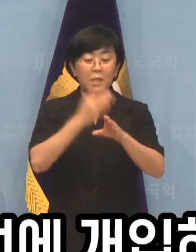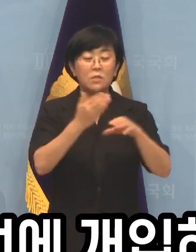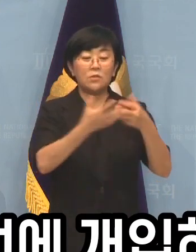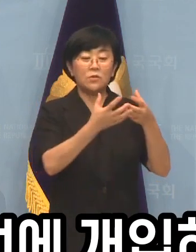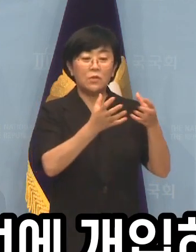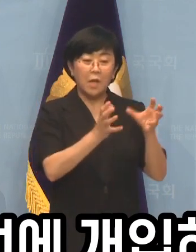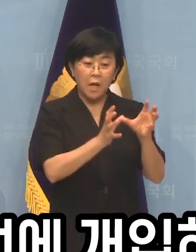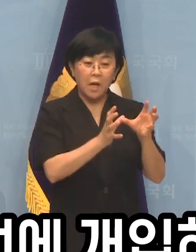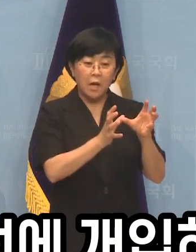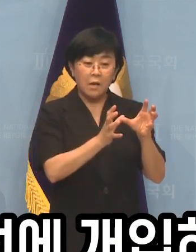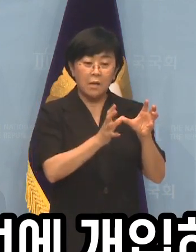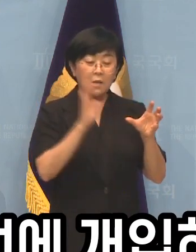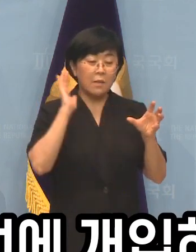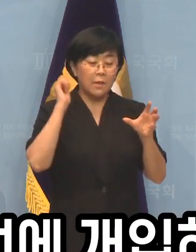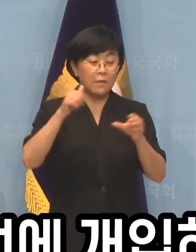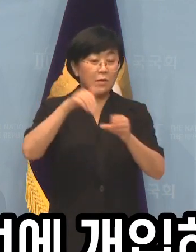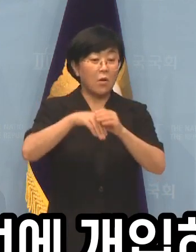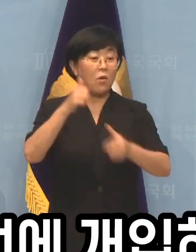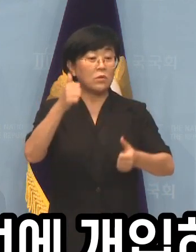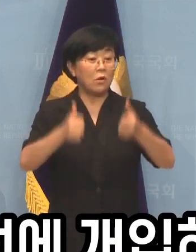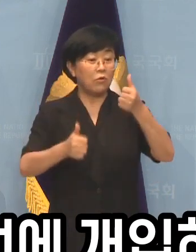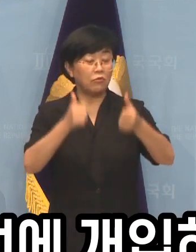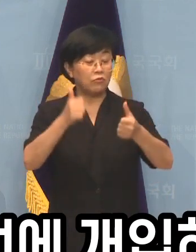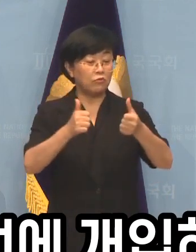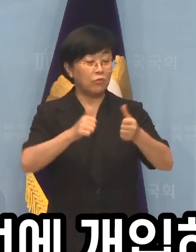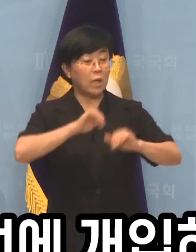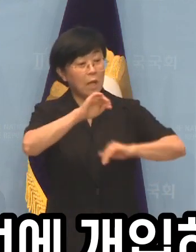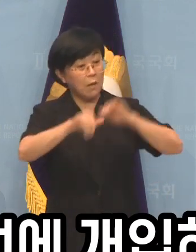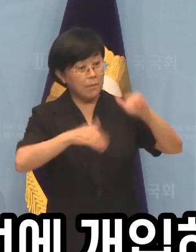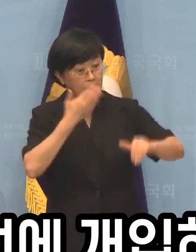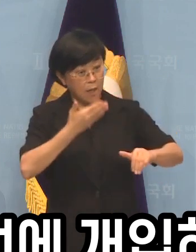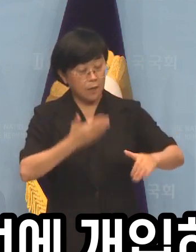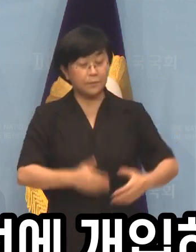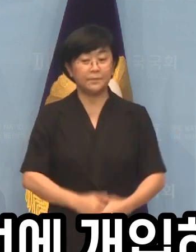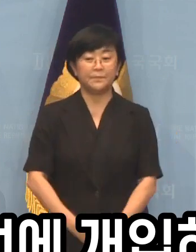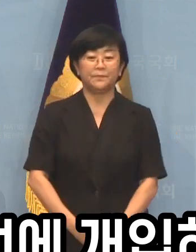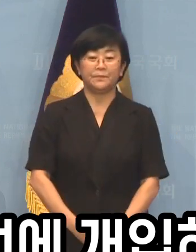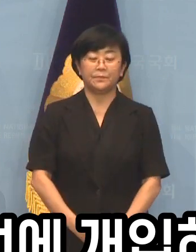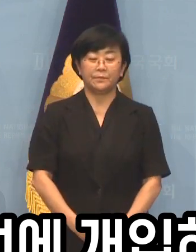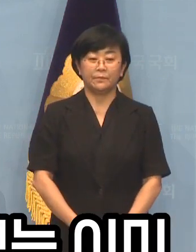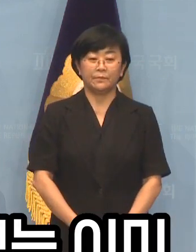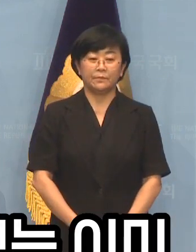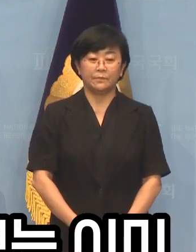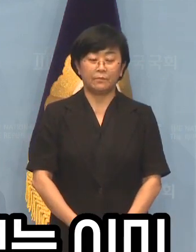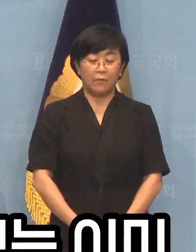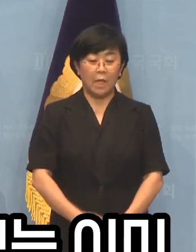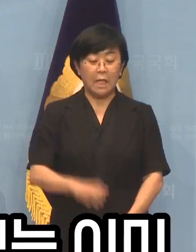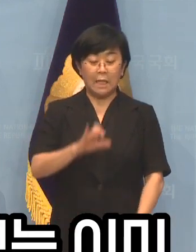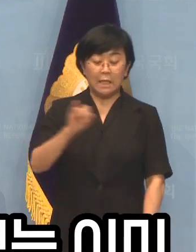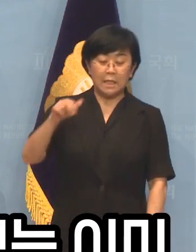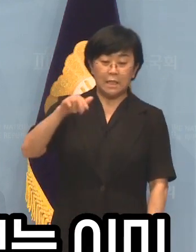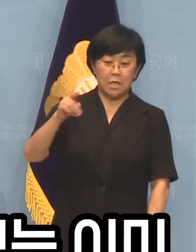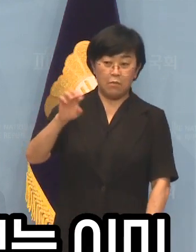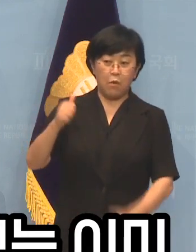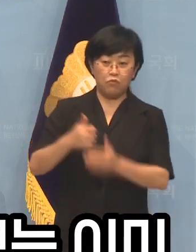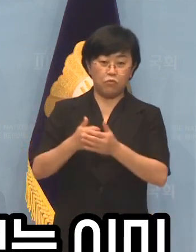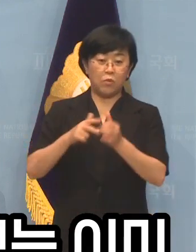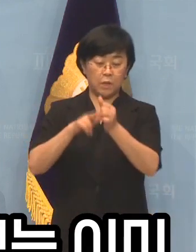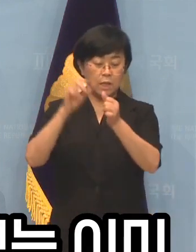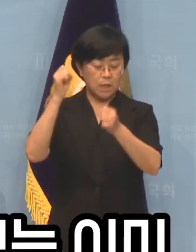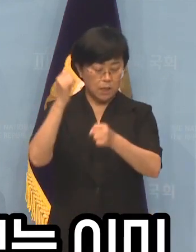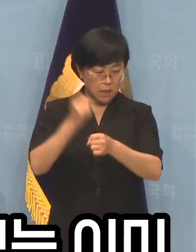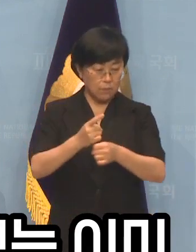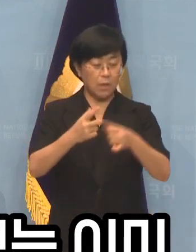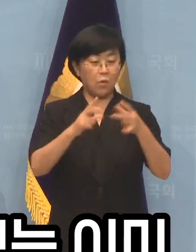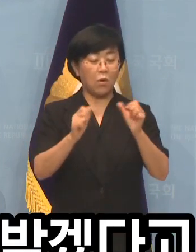대선 경선에 개입하는 것이기 때문입니까? 이재명 후보는 이미 대장동